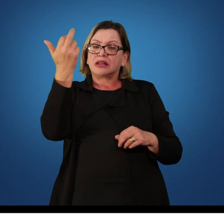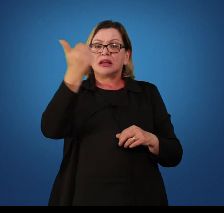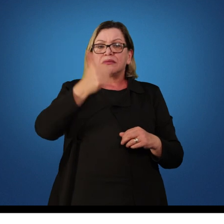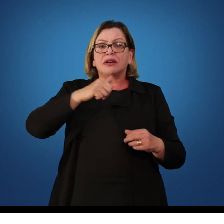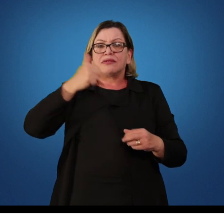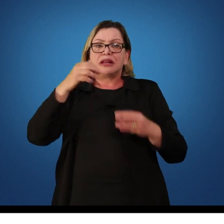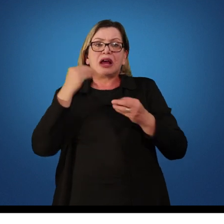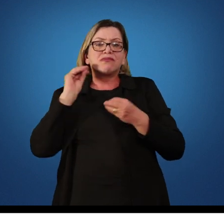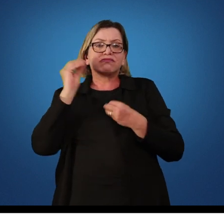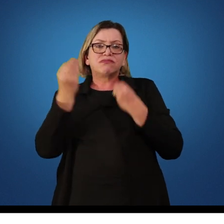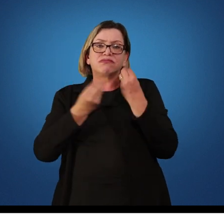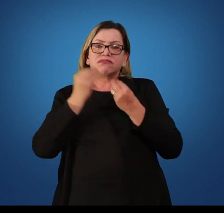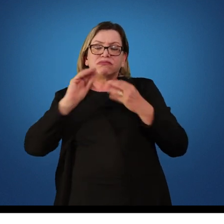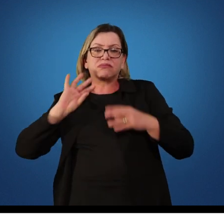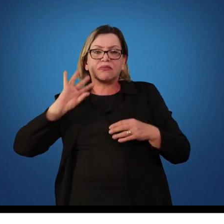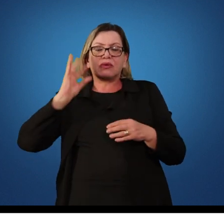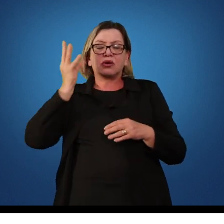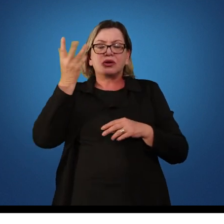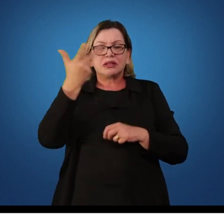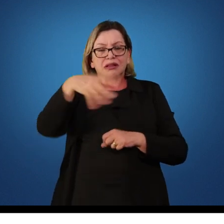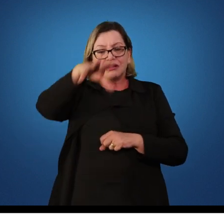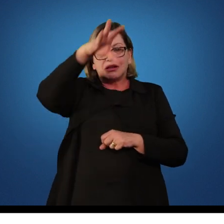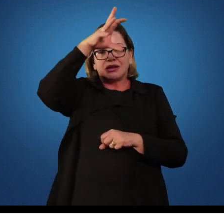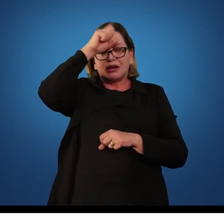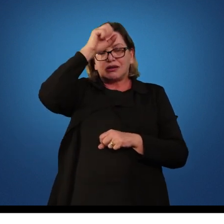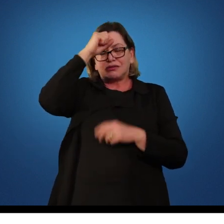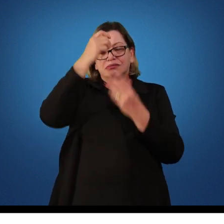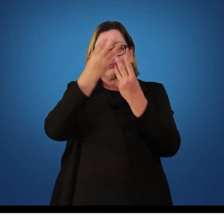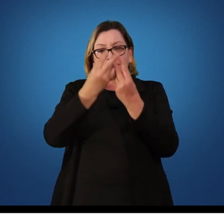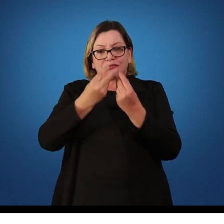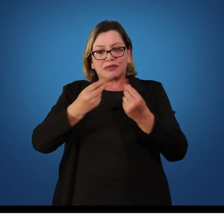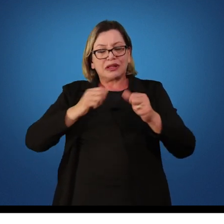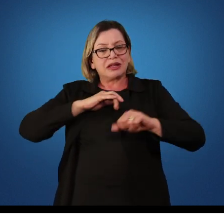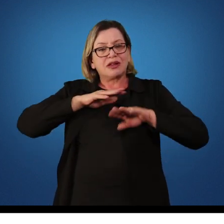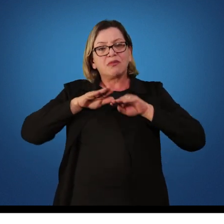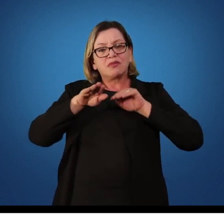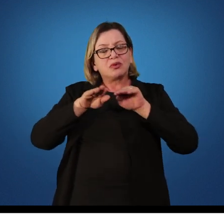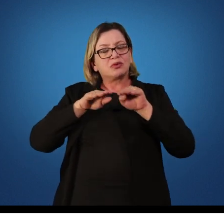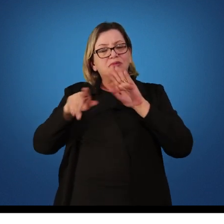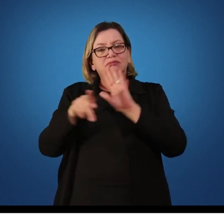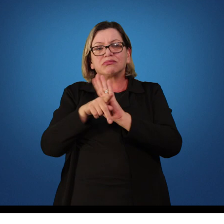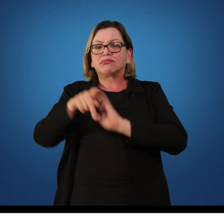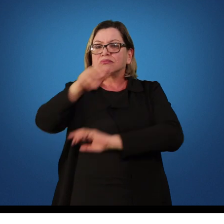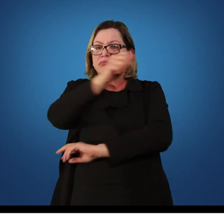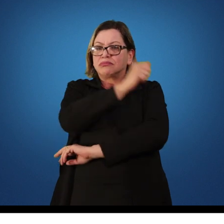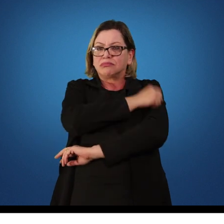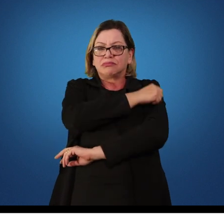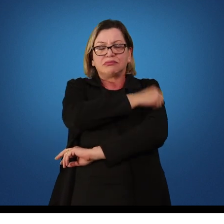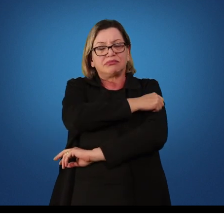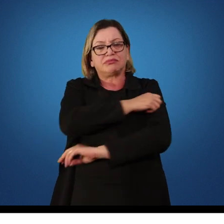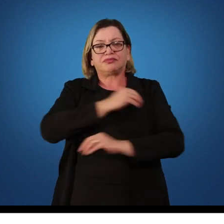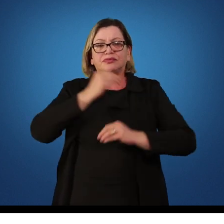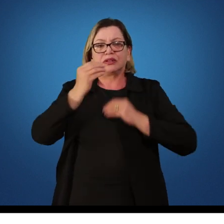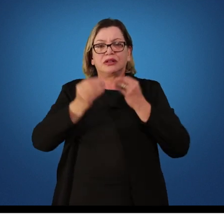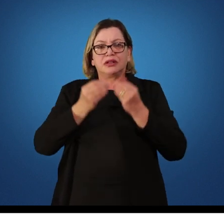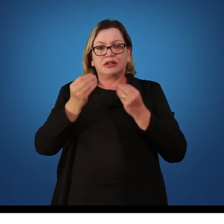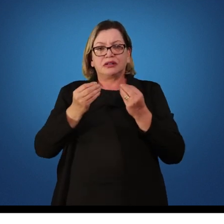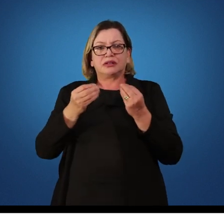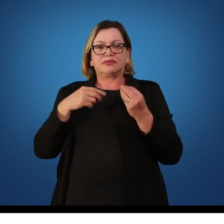processo de aprendizagem em habilidades motoras do nosso aluno. Então, vimos nessa